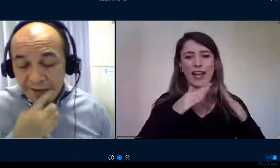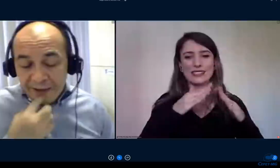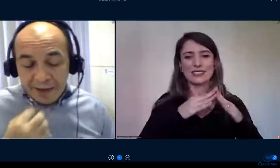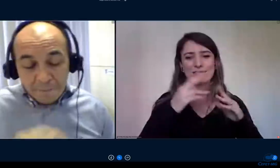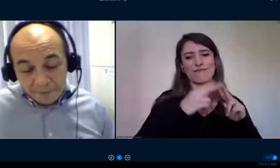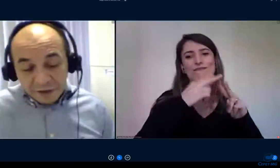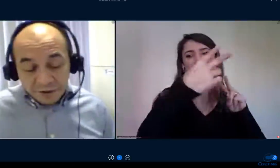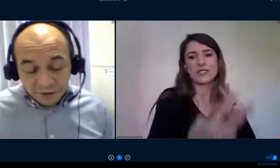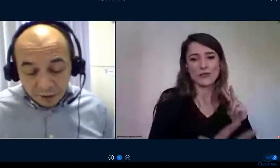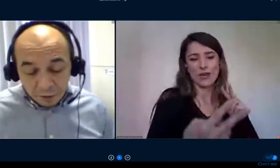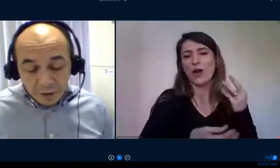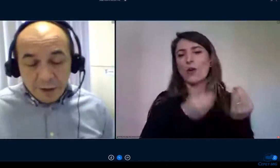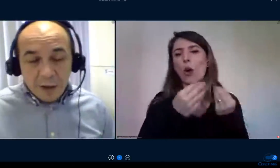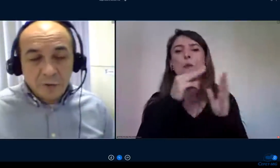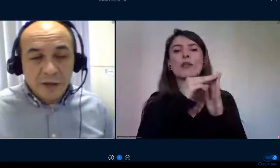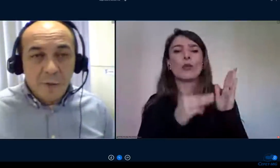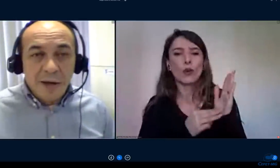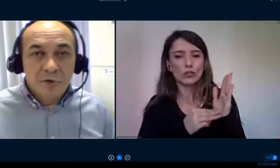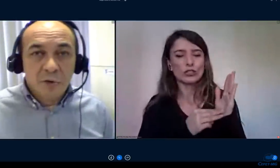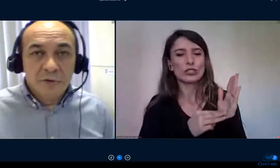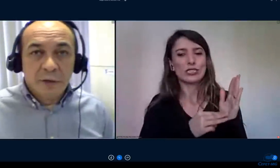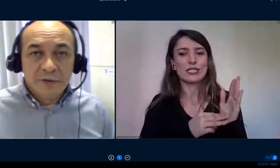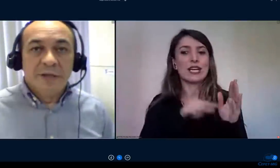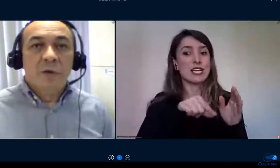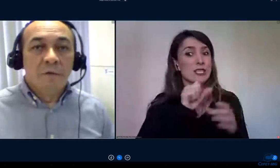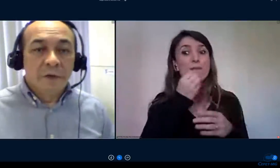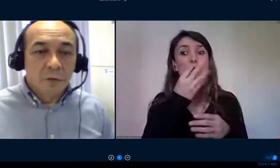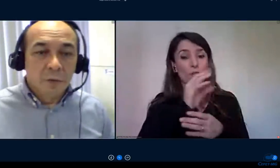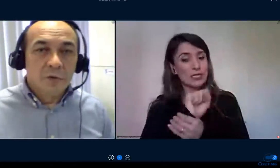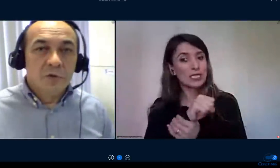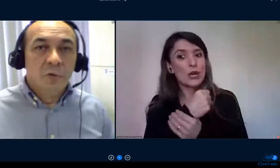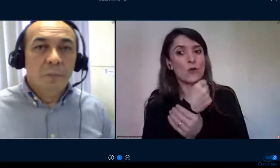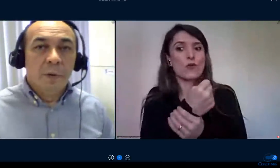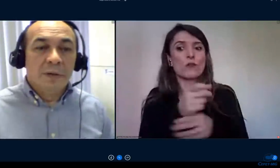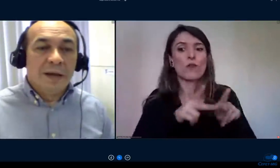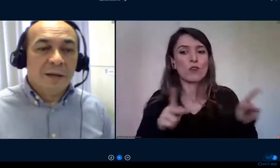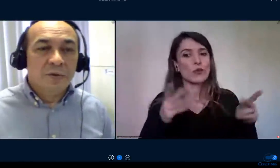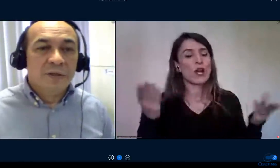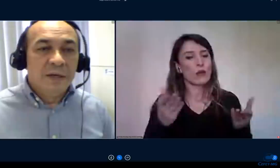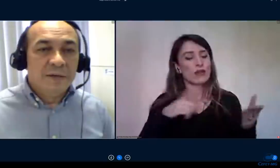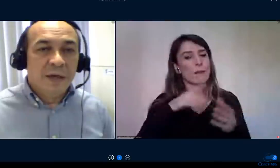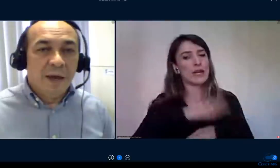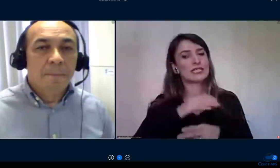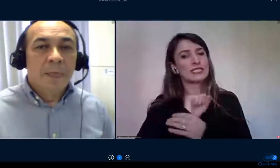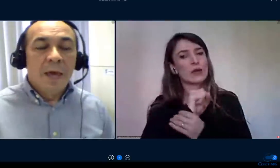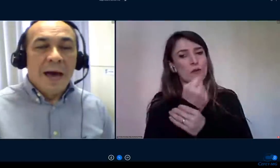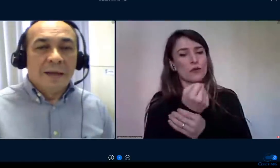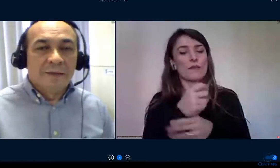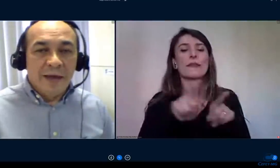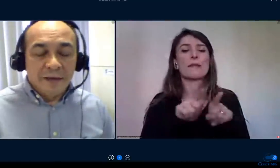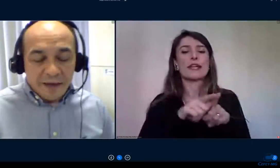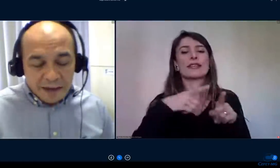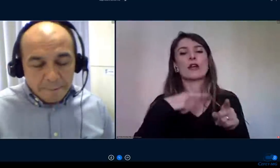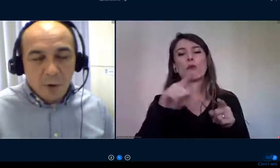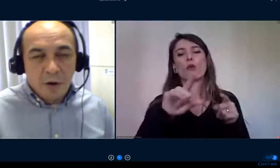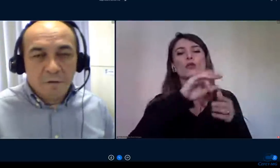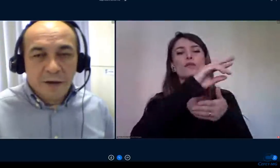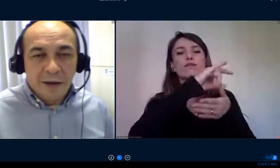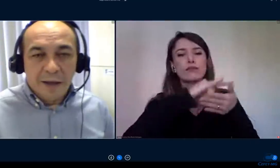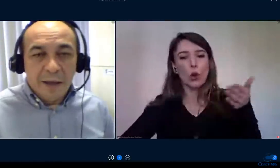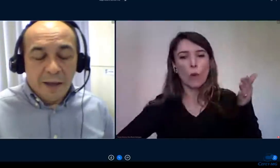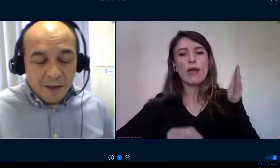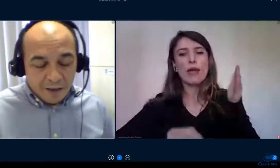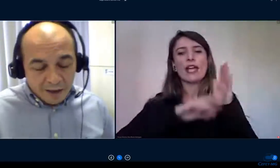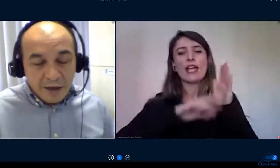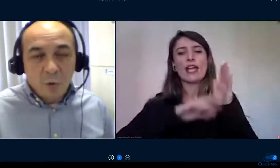e para a gestão eu tenho a resolução 19 que é do Consup onde ela nos diz que até a prova